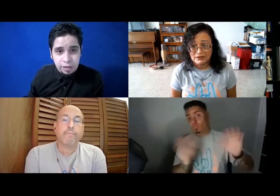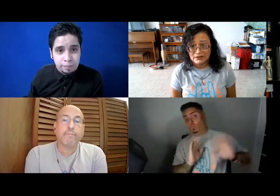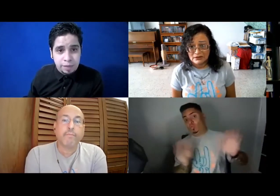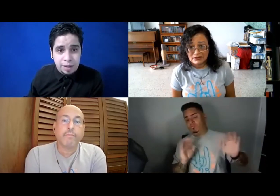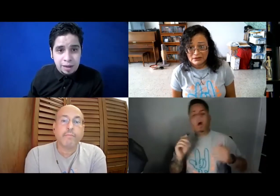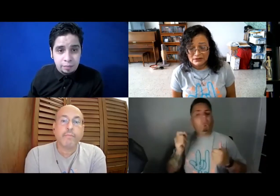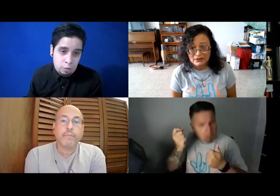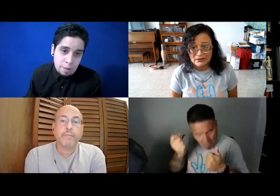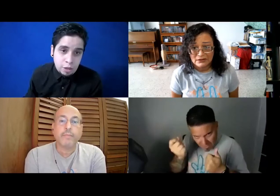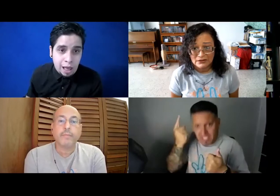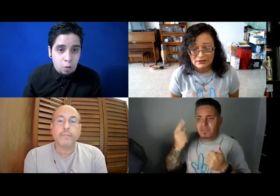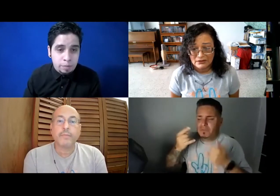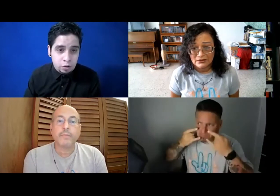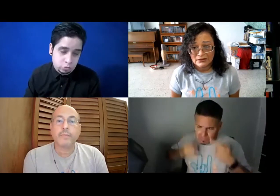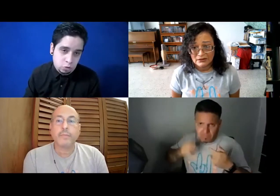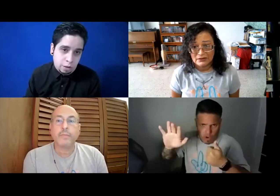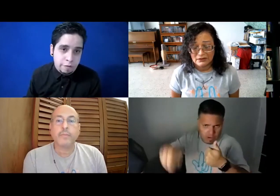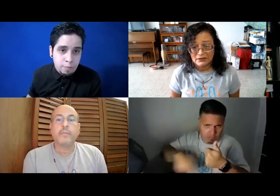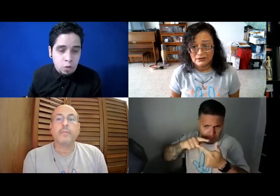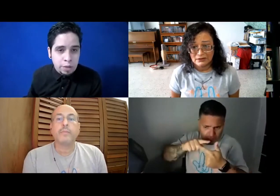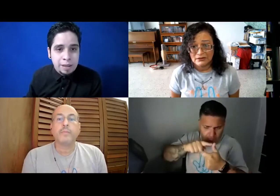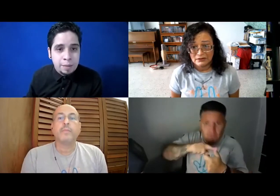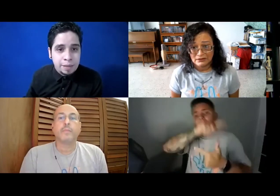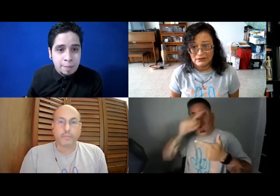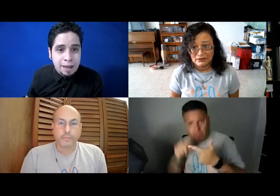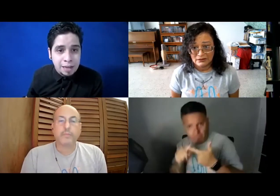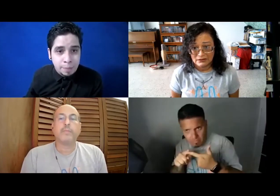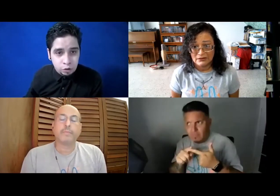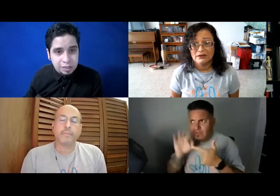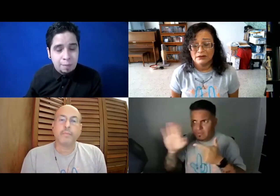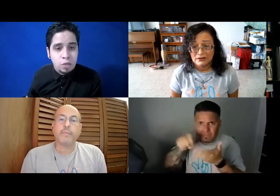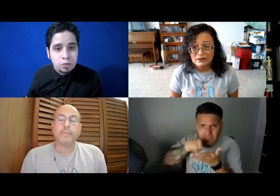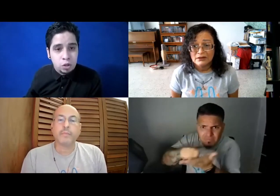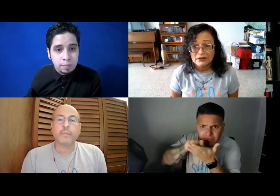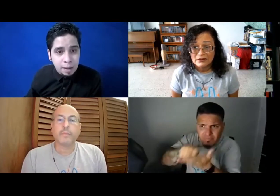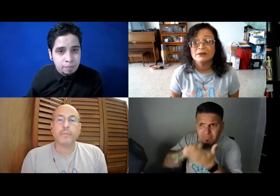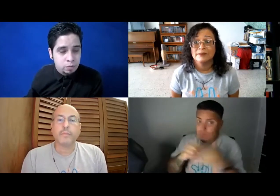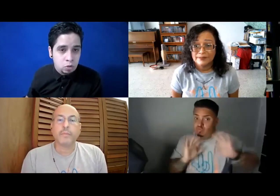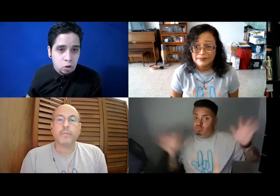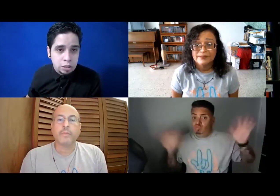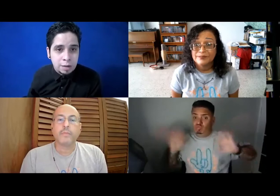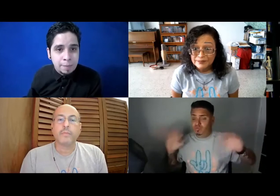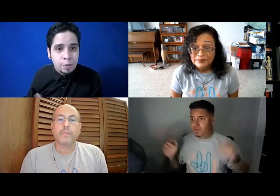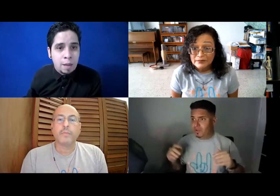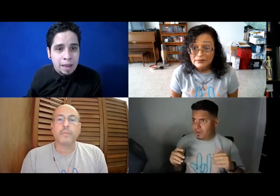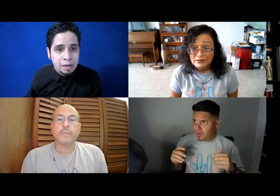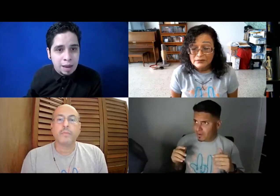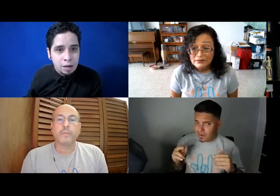entonces pedirle que, obviamente yo estaba, yo estaba enfermo, no podía pedir que le pidiera la mascarilla, pero entonces le estaba dando opciones, mira, no quiero tener la mascarilla, pero escríbeme algo,